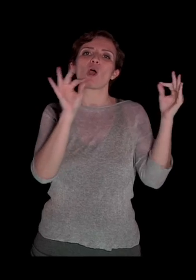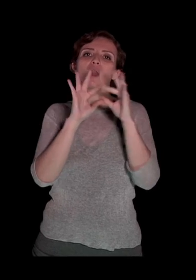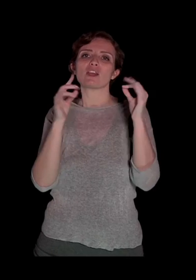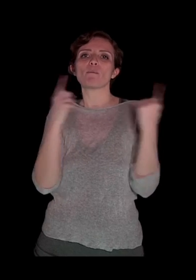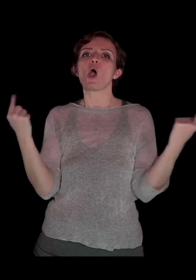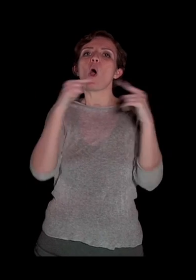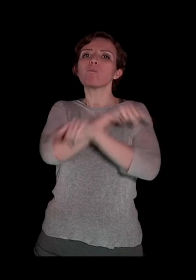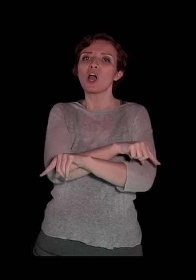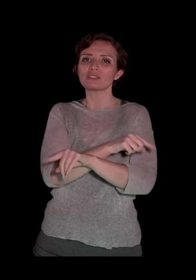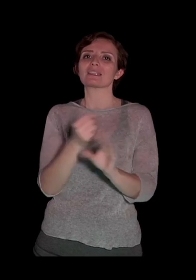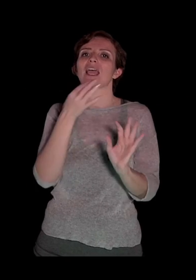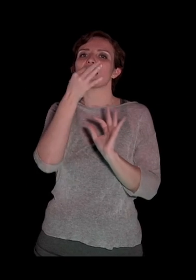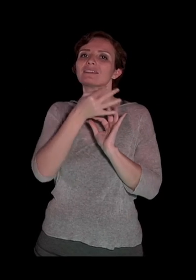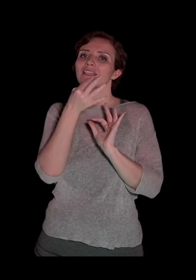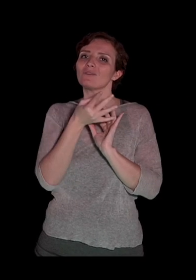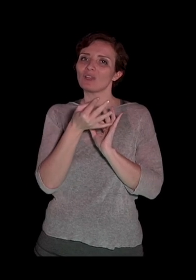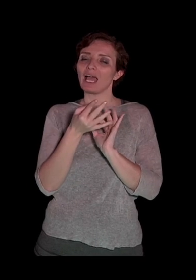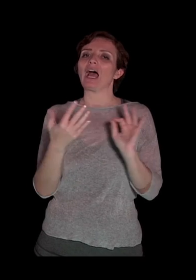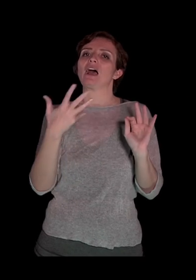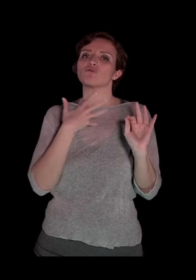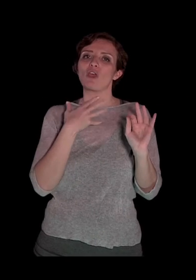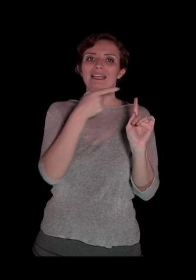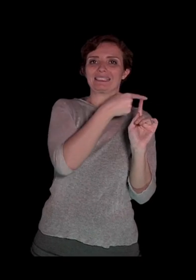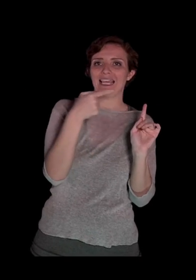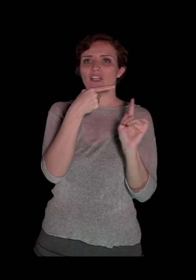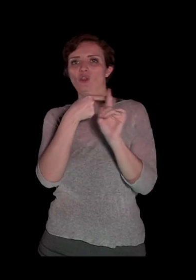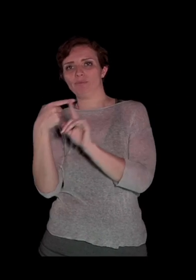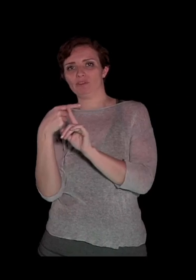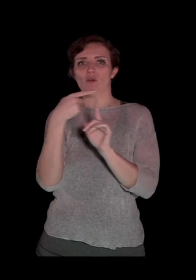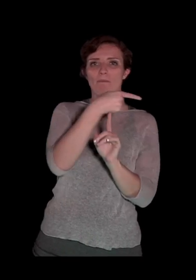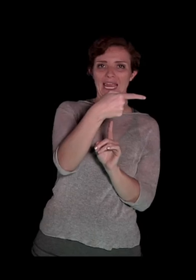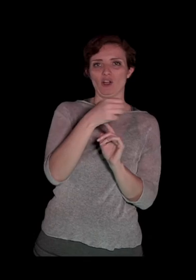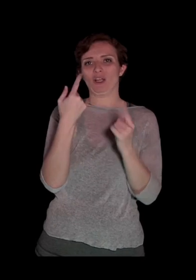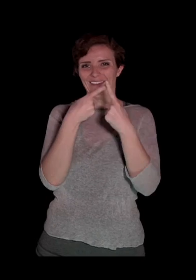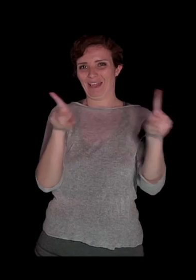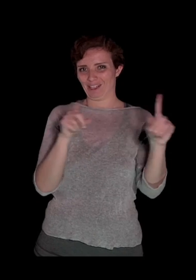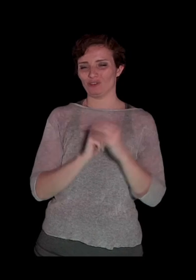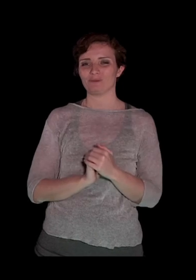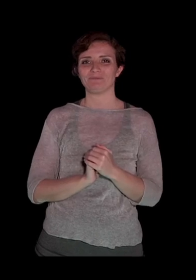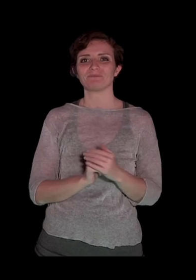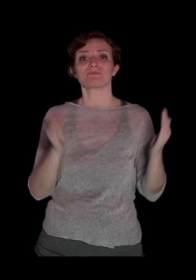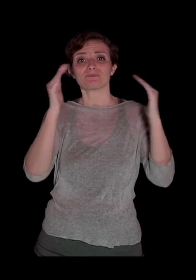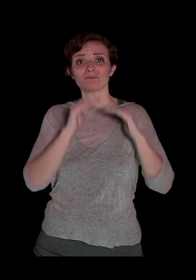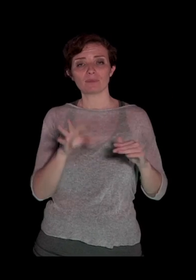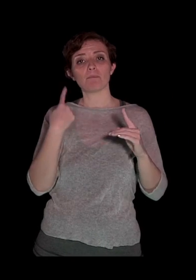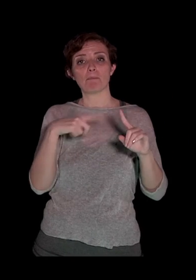polinomi caratterizzati da segni differenti, segni opposti evidentemente. Infine, per quanto riguarda la